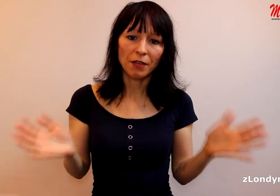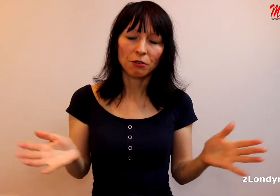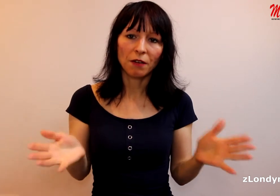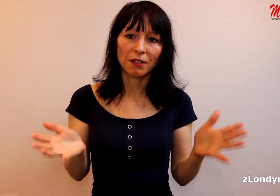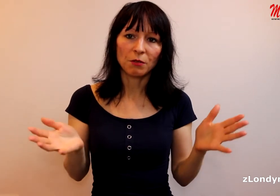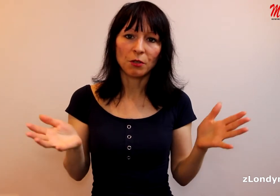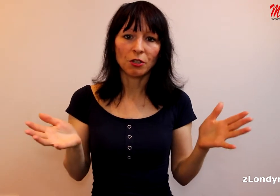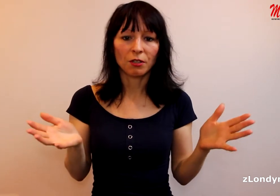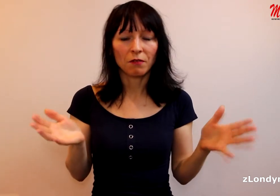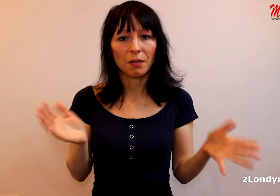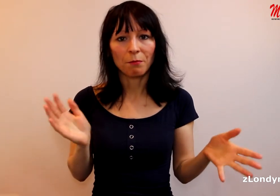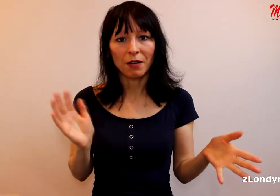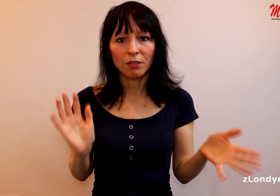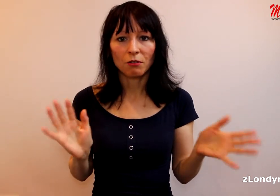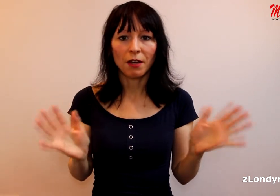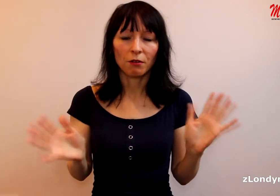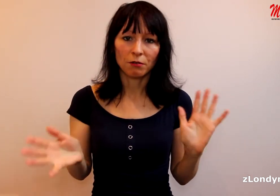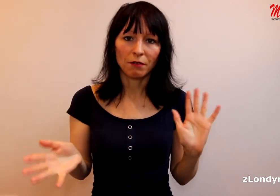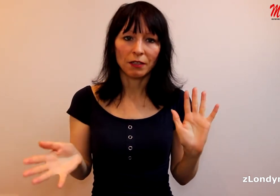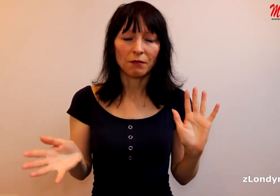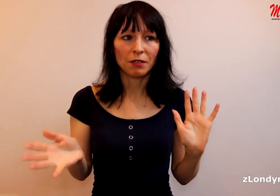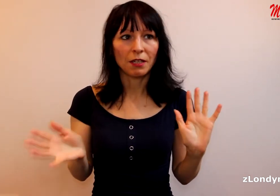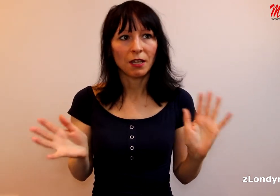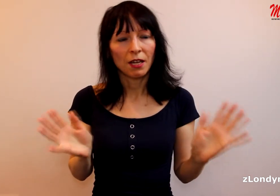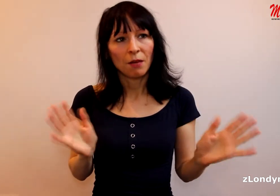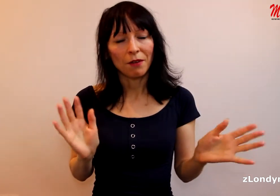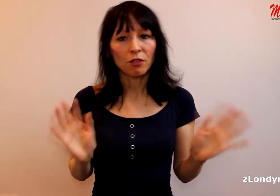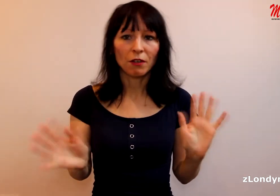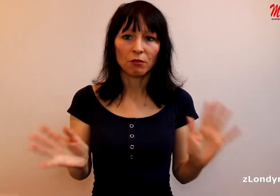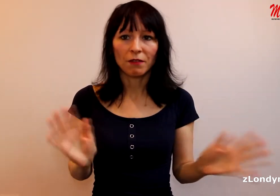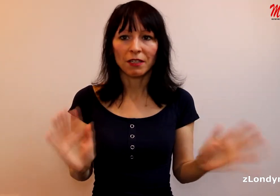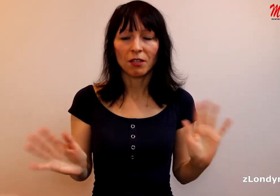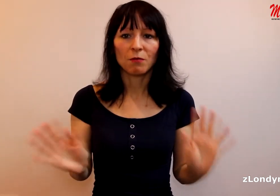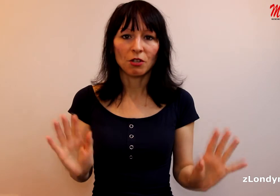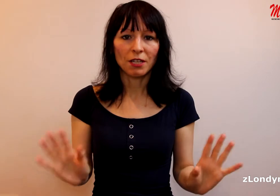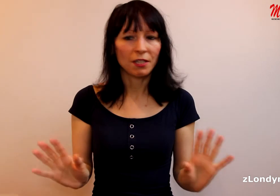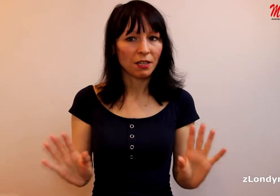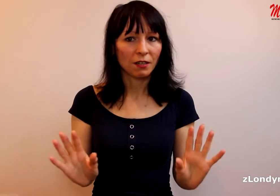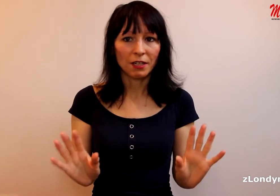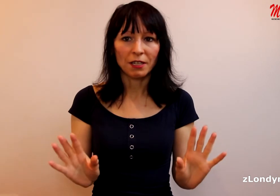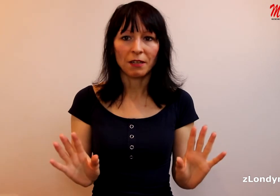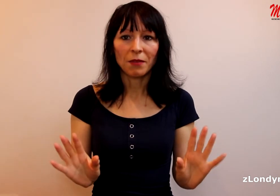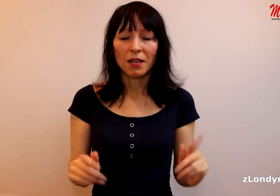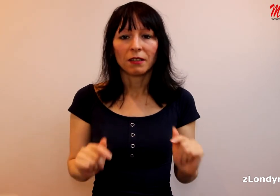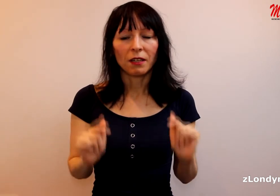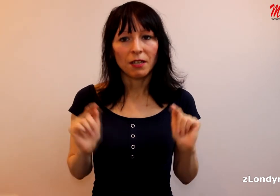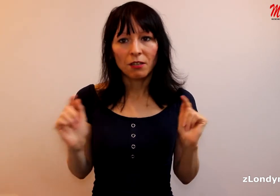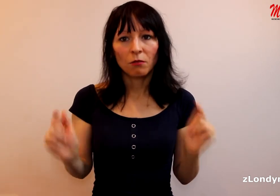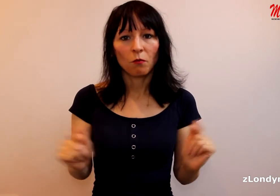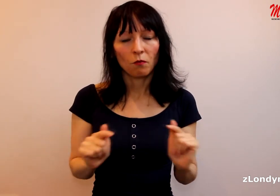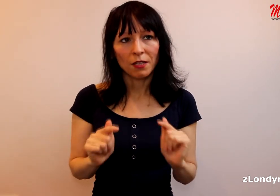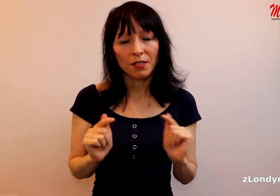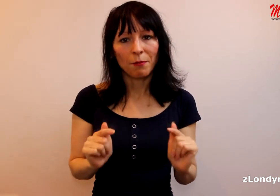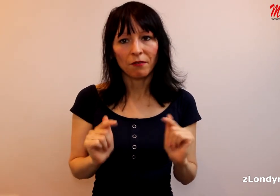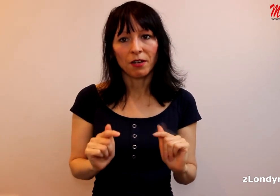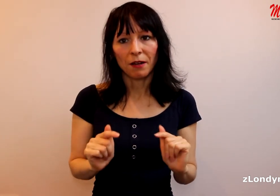vyjadřování spíše takzvaně pravicové konzervativně smýšlejících lidí, tak není to vlastně pravda.